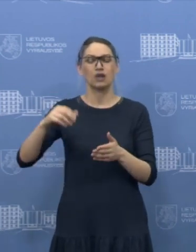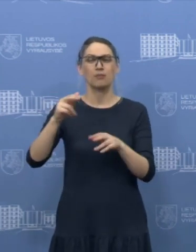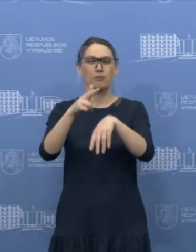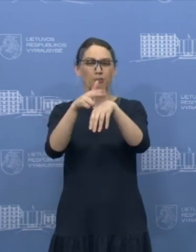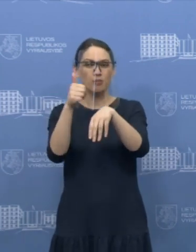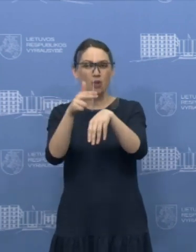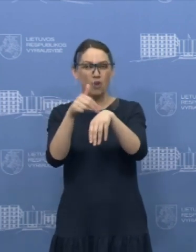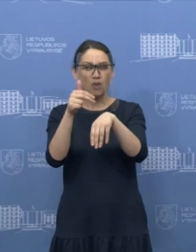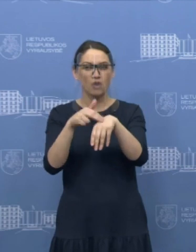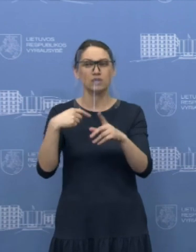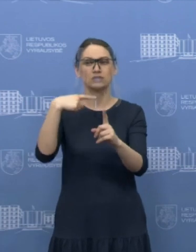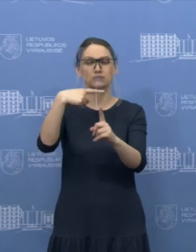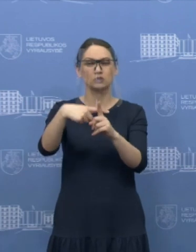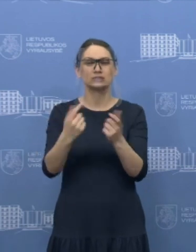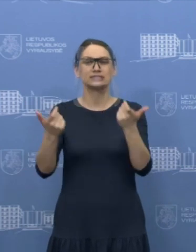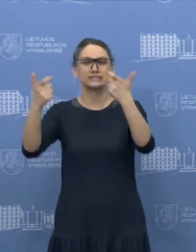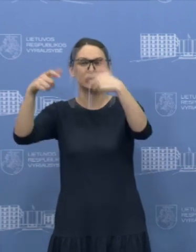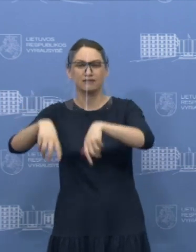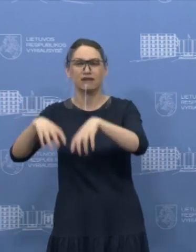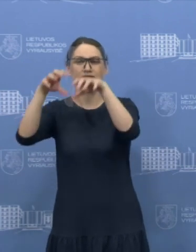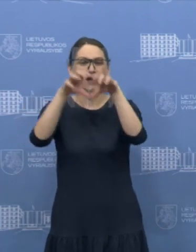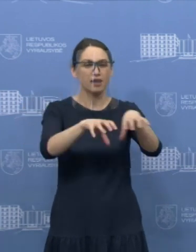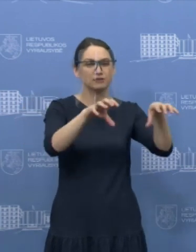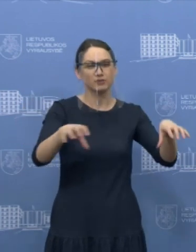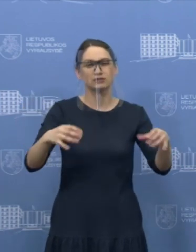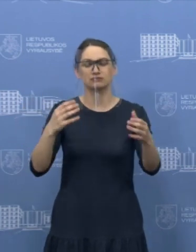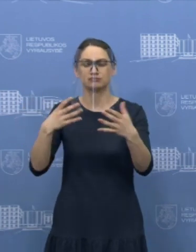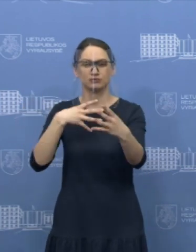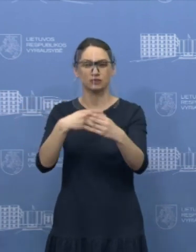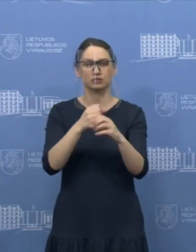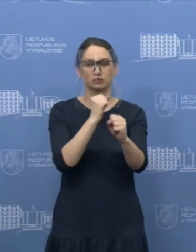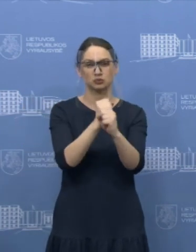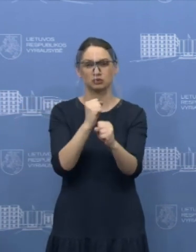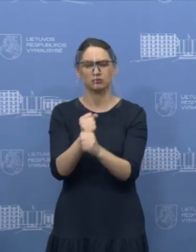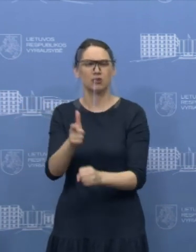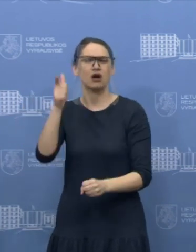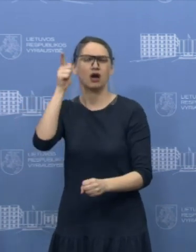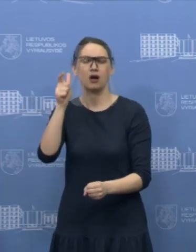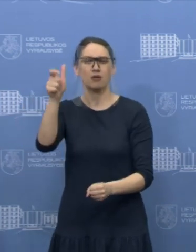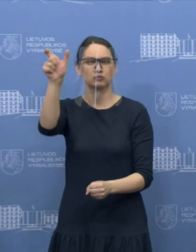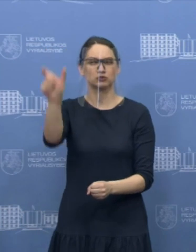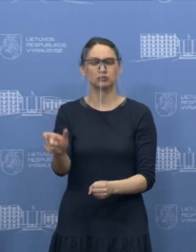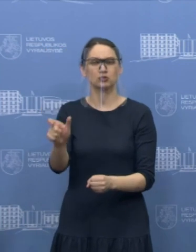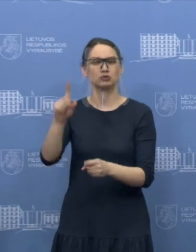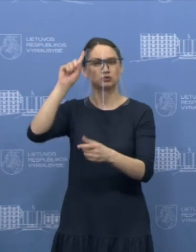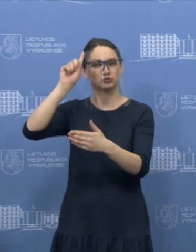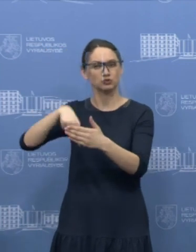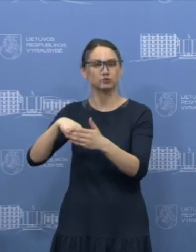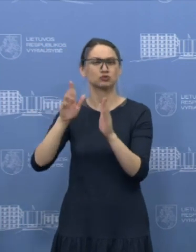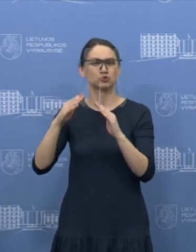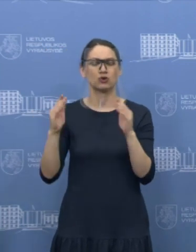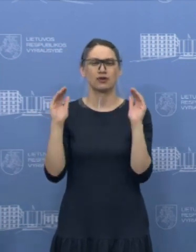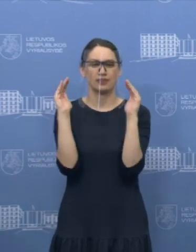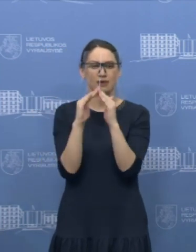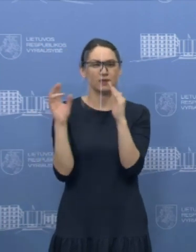pareigūnų, bendradarbiaujant su savivaldybių administracijomis. Tam, kad įsitikintume, kad ta žmogus, kuris sugrįžo, tikrai yra savo vietoje ir